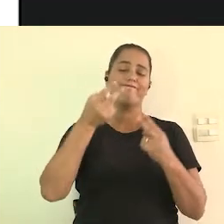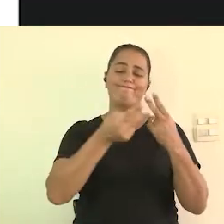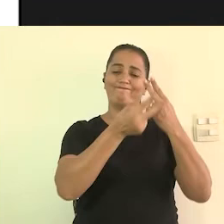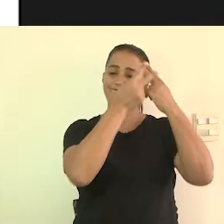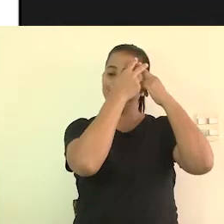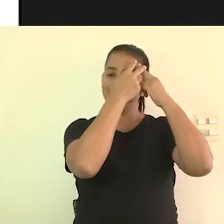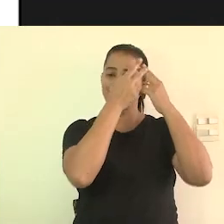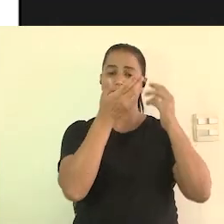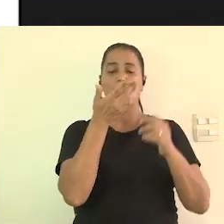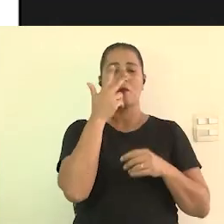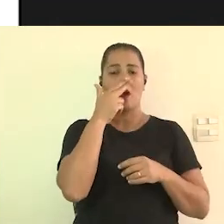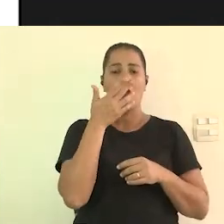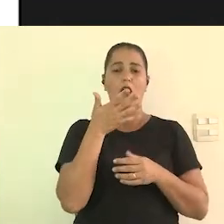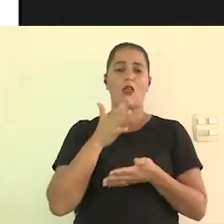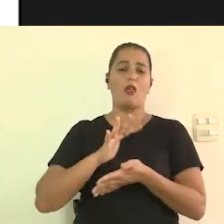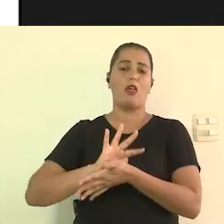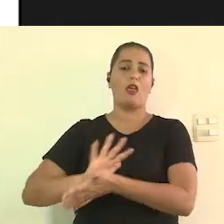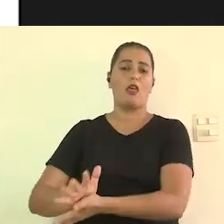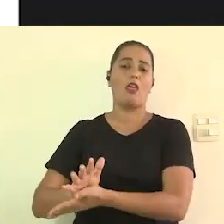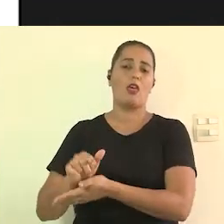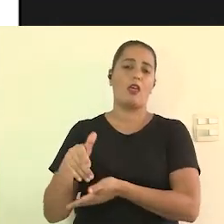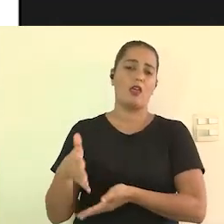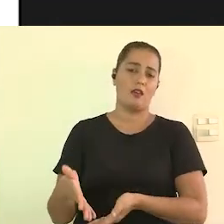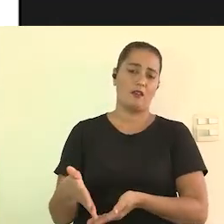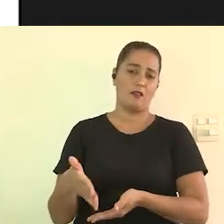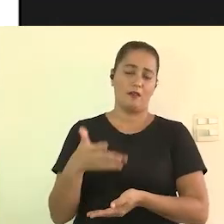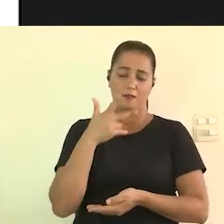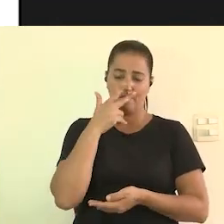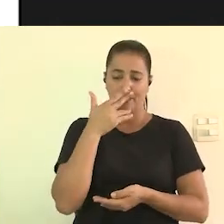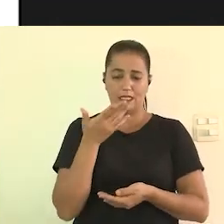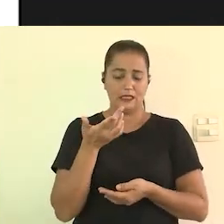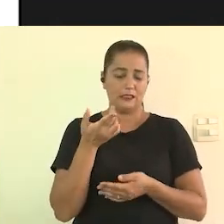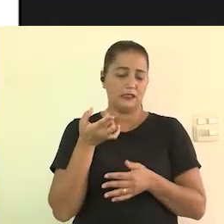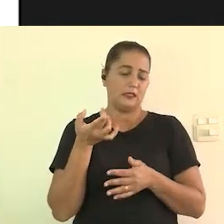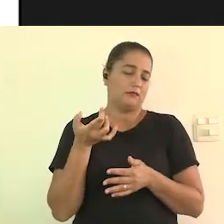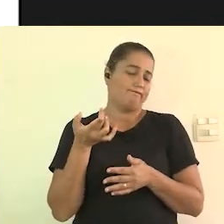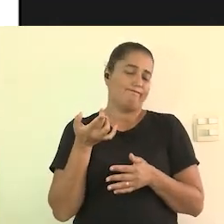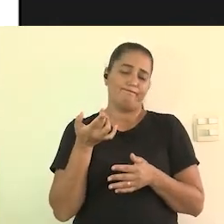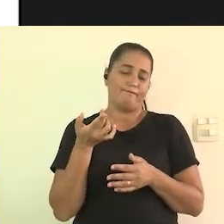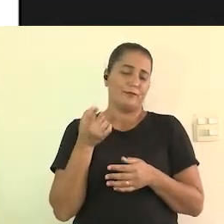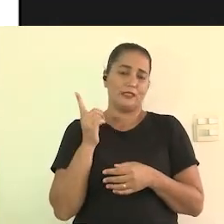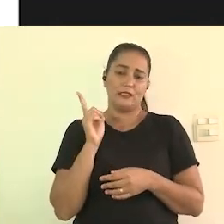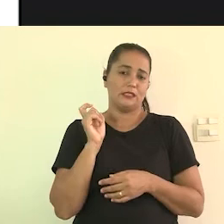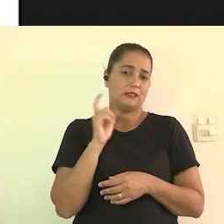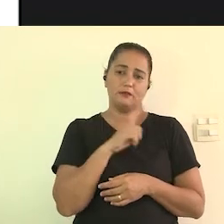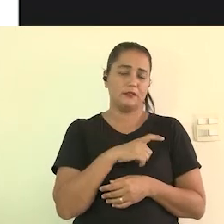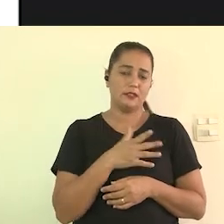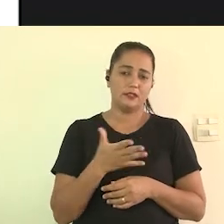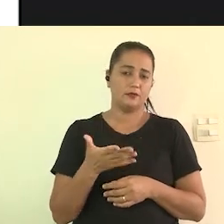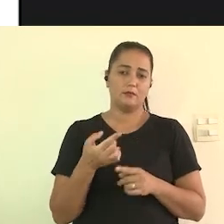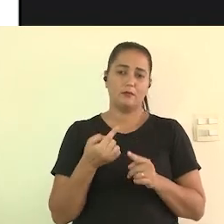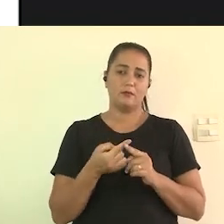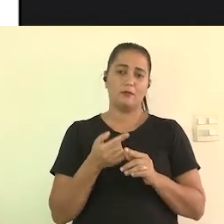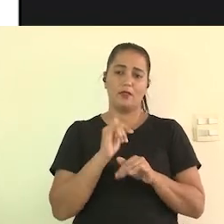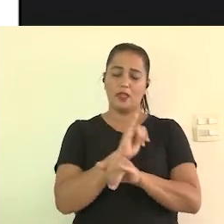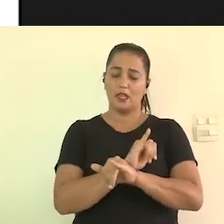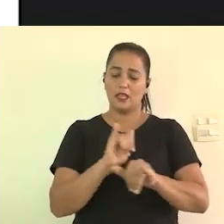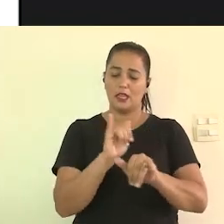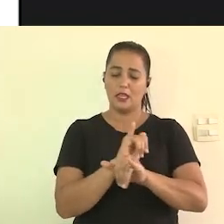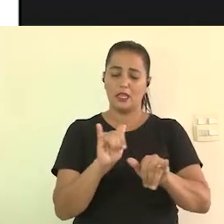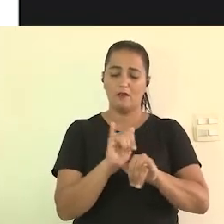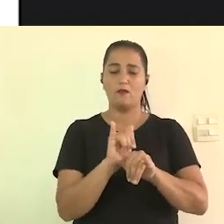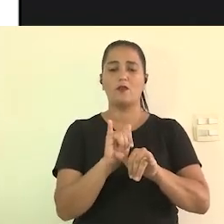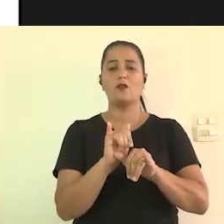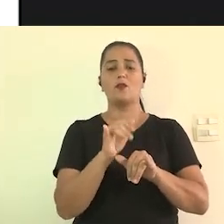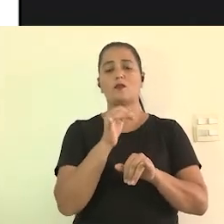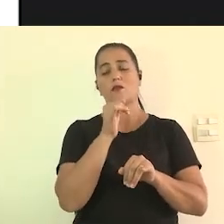então a formação de público se torna muito complexa quando você divulga que é um